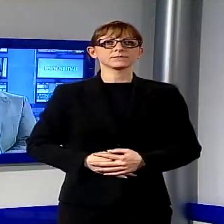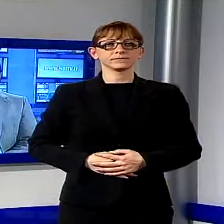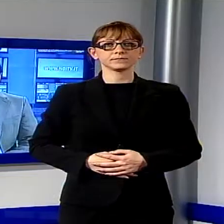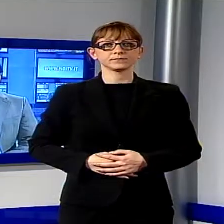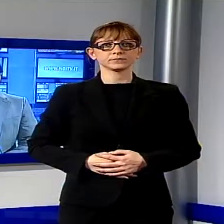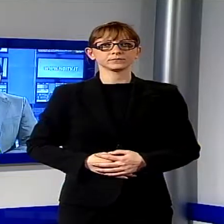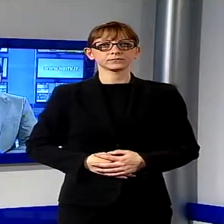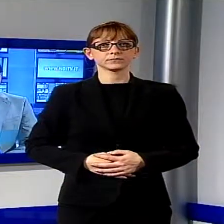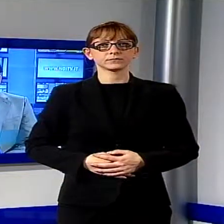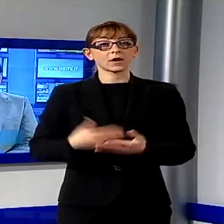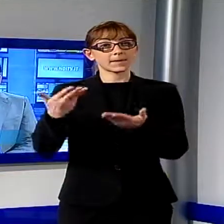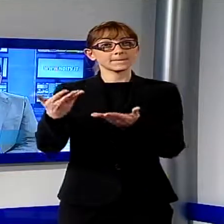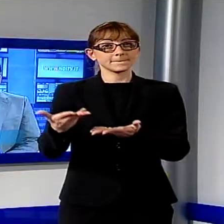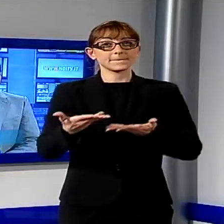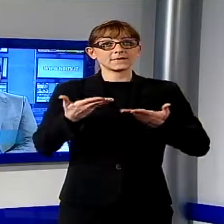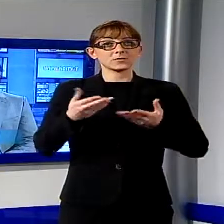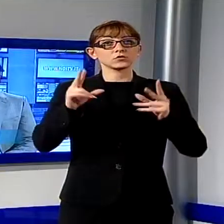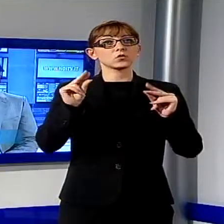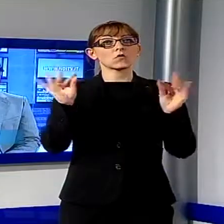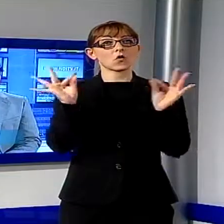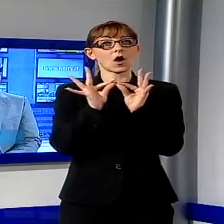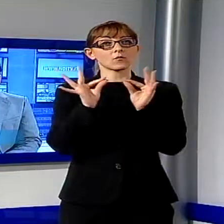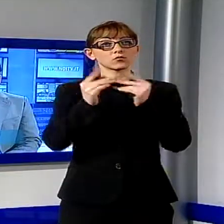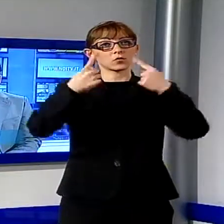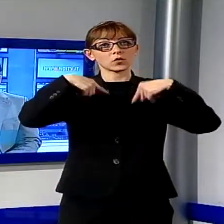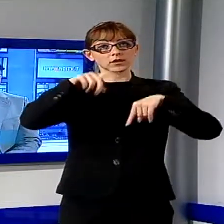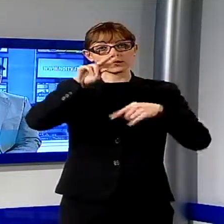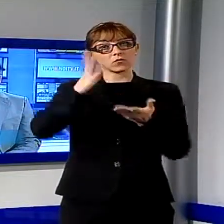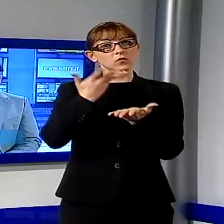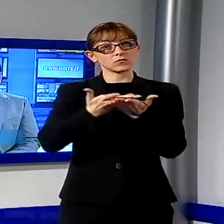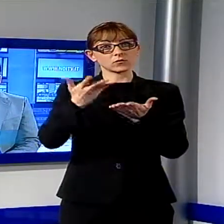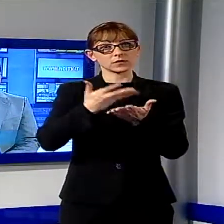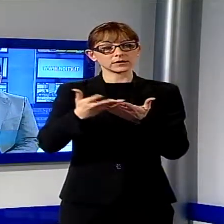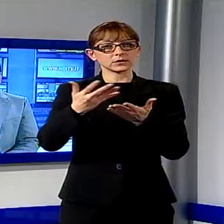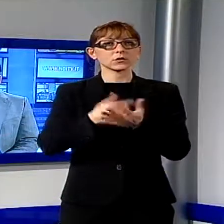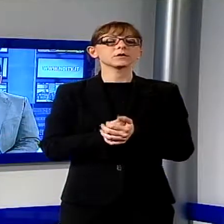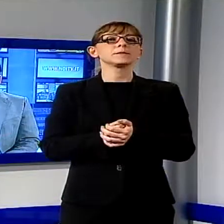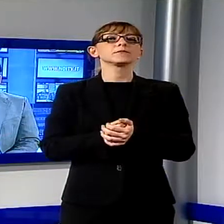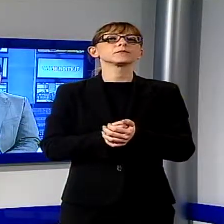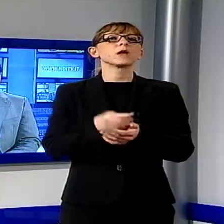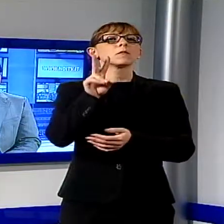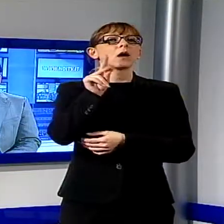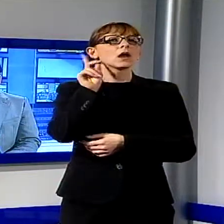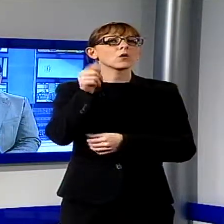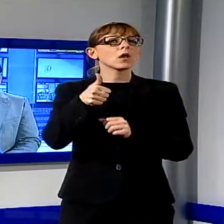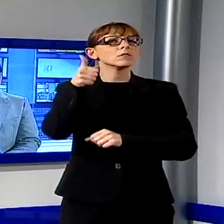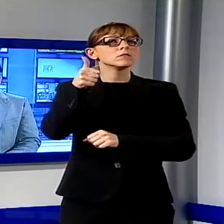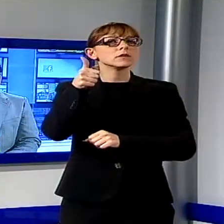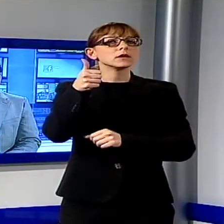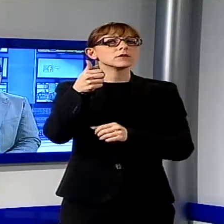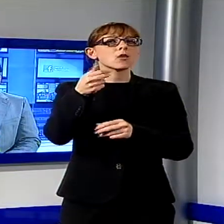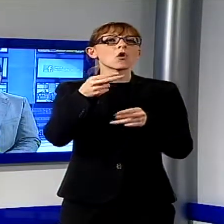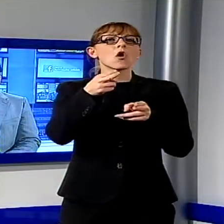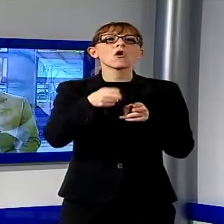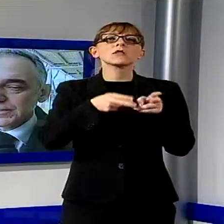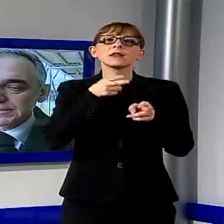Ben trovati, nuova edizione del TG Noi, lo avete sentito dai titoli, in primo piano il raddoppio della ferrovia fra Lucca